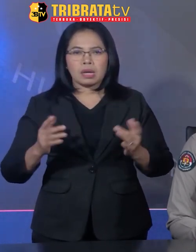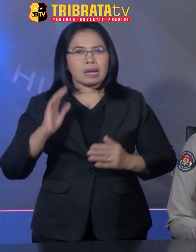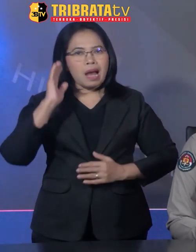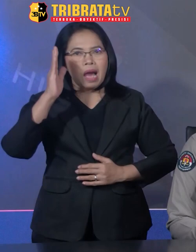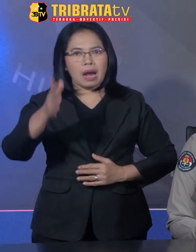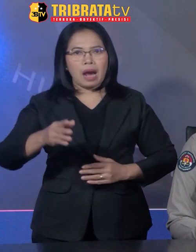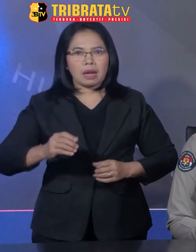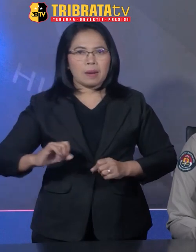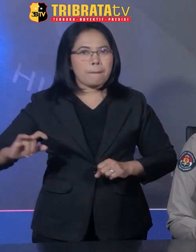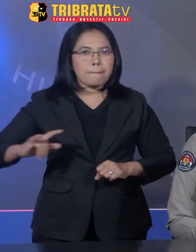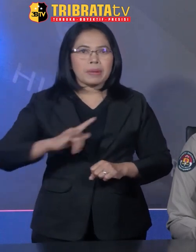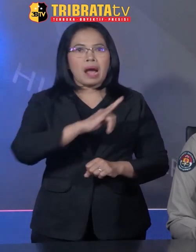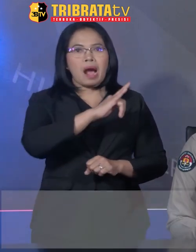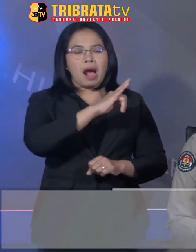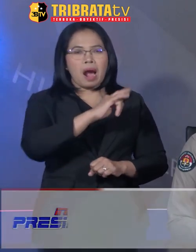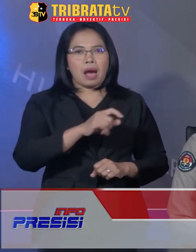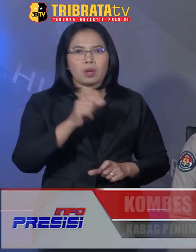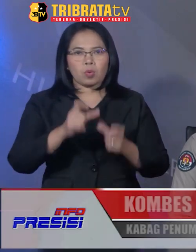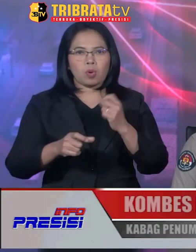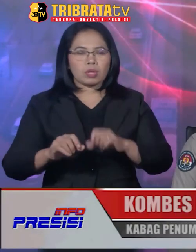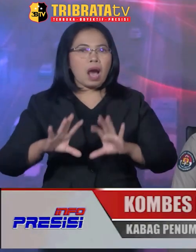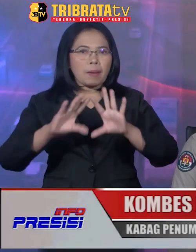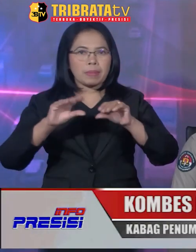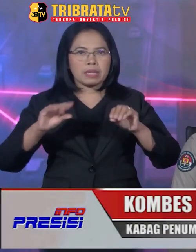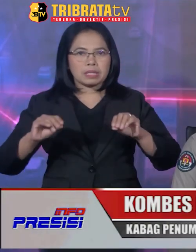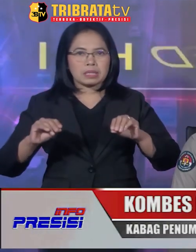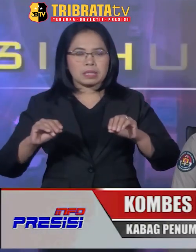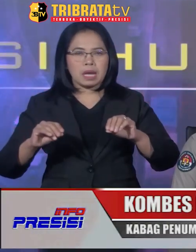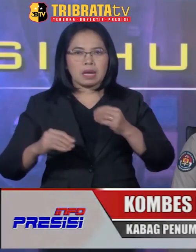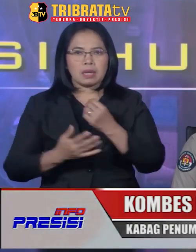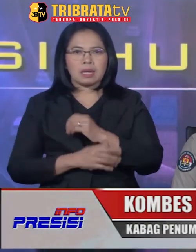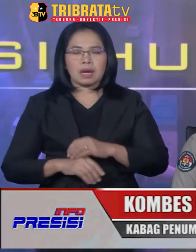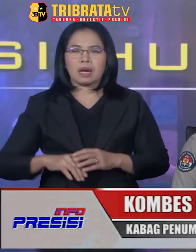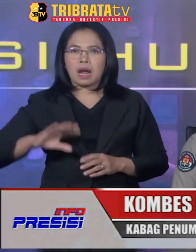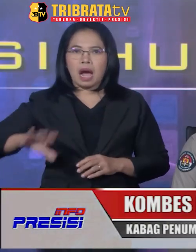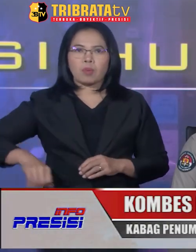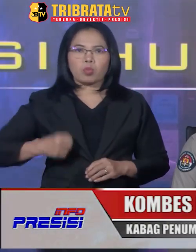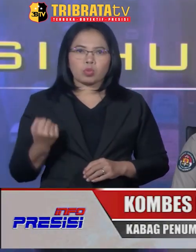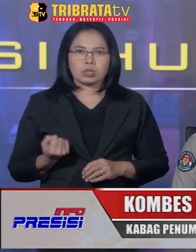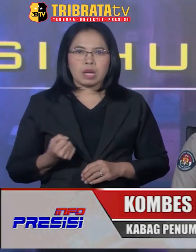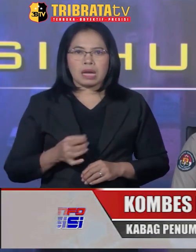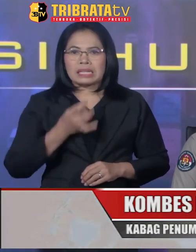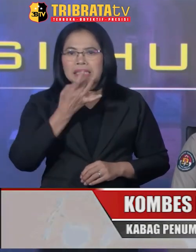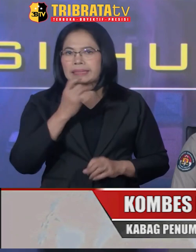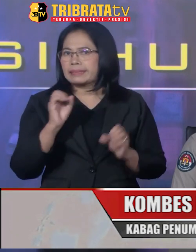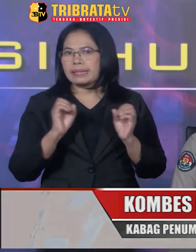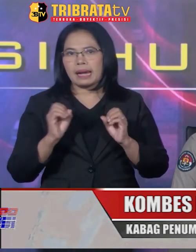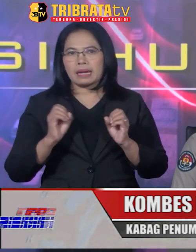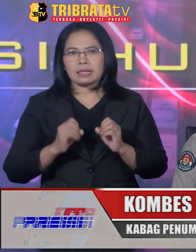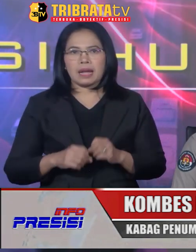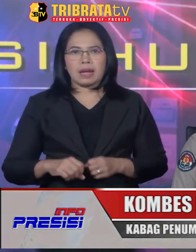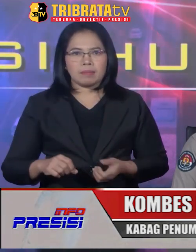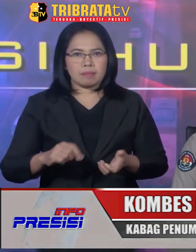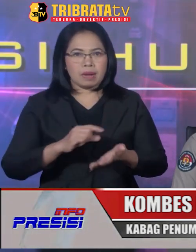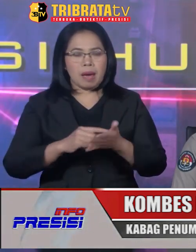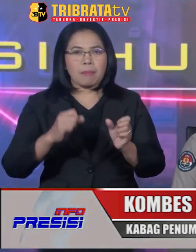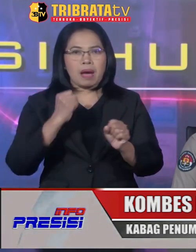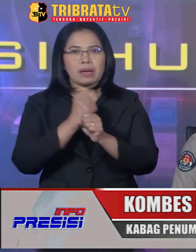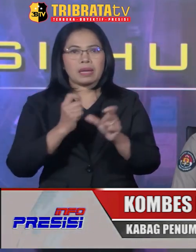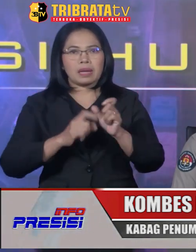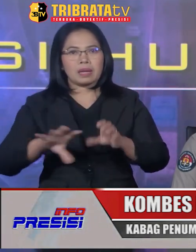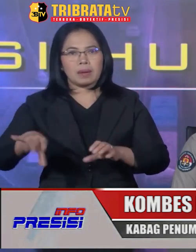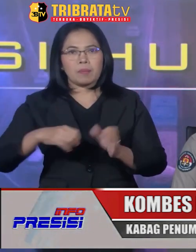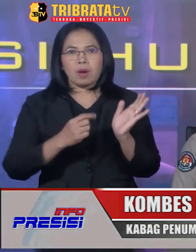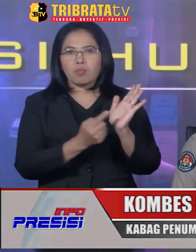akan memberangkatkan pekerja migran ke negara Kamboja secara ilegal. Saudara GS menemukan barang